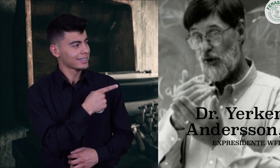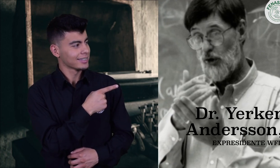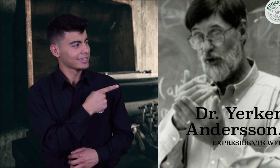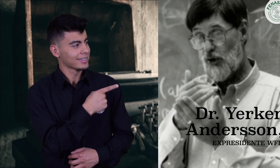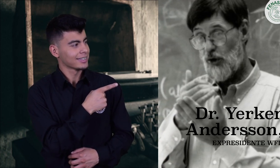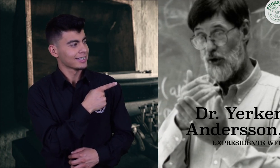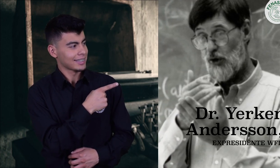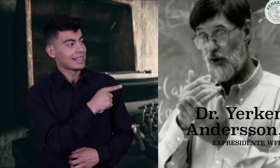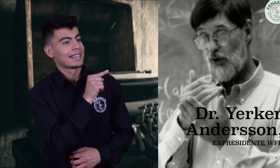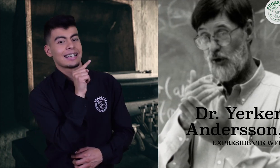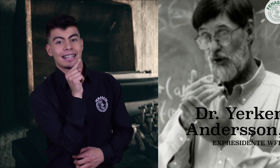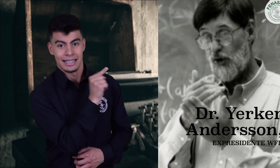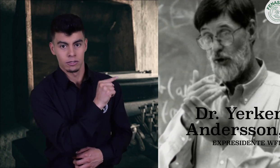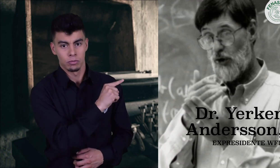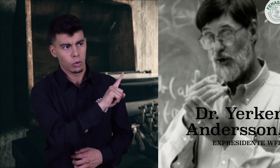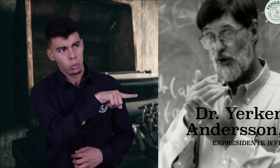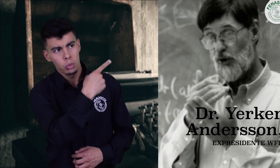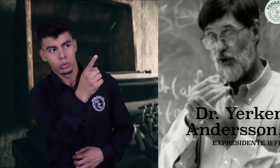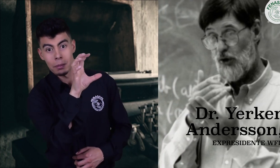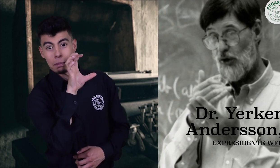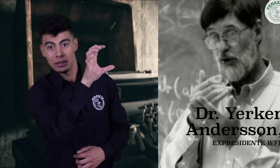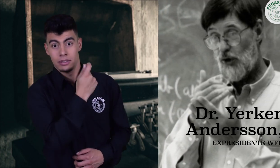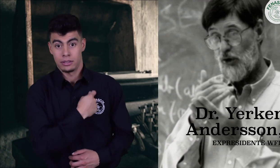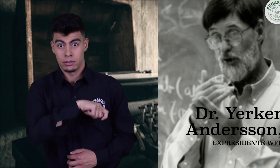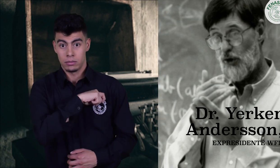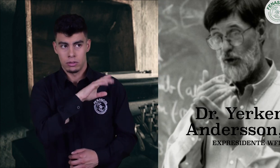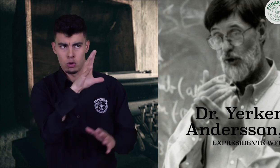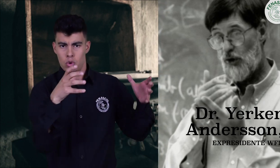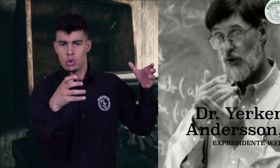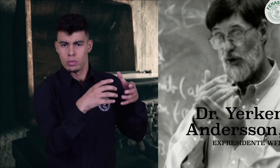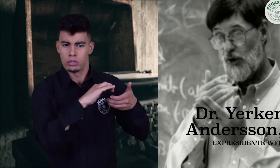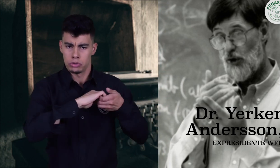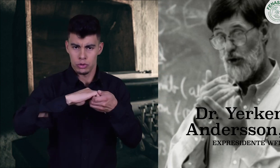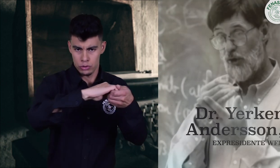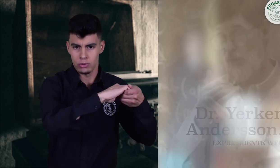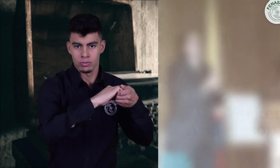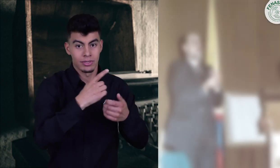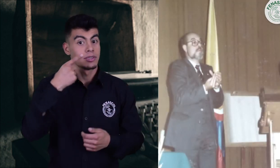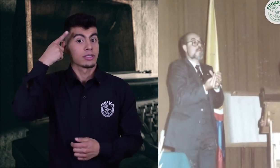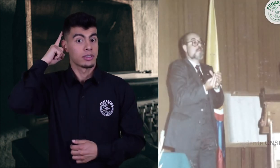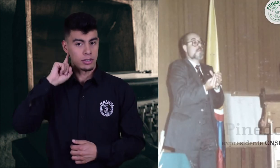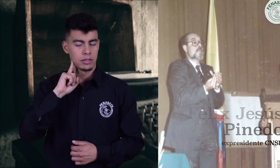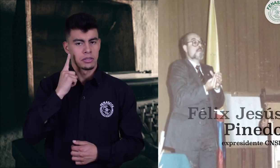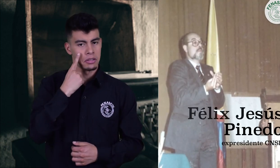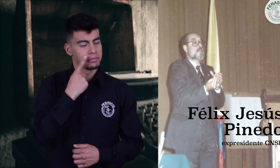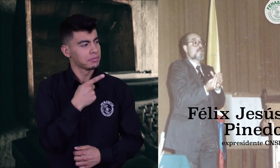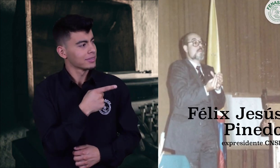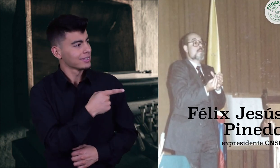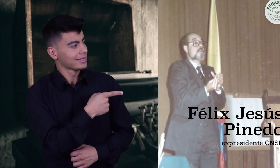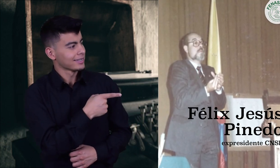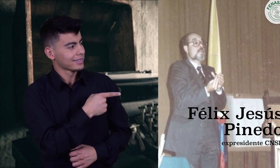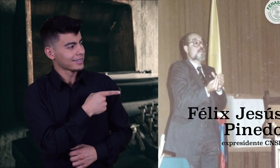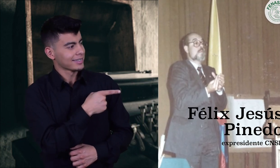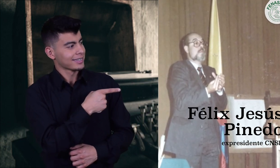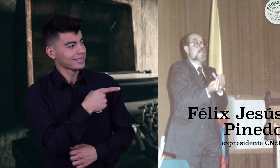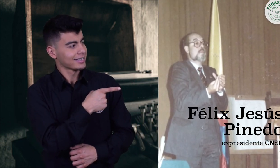de la mano del expresidente de la Confederación Estatal de Personas Sordas de España, el señor Félix Jesús